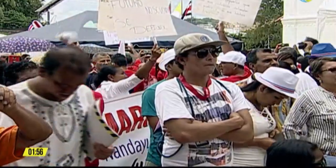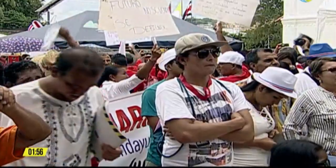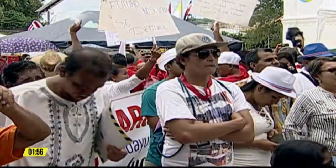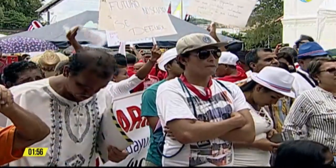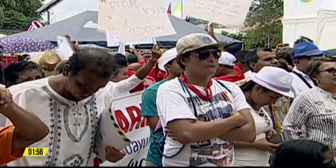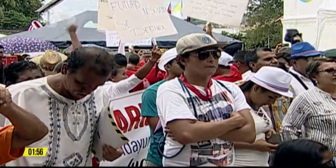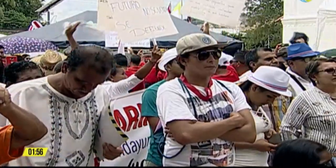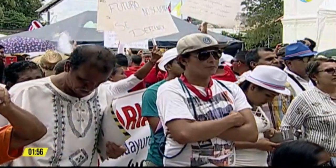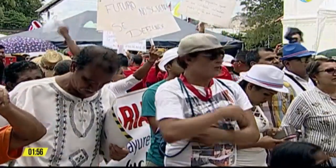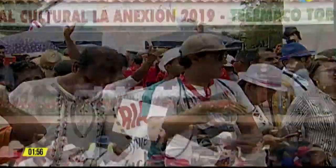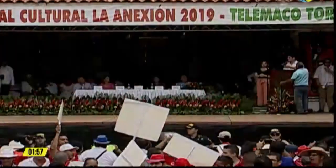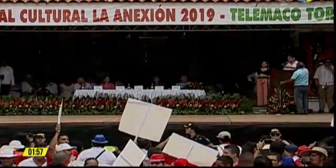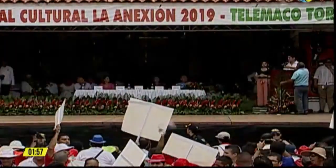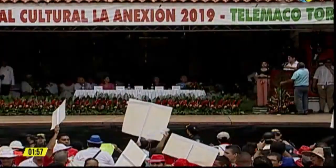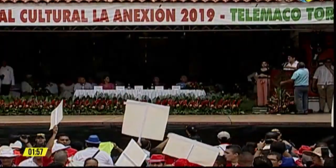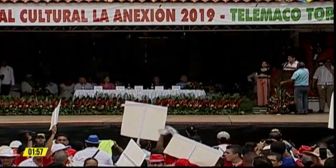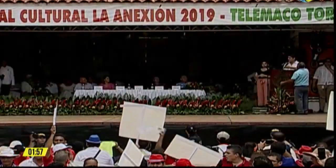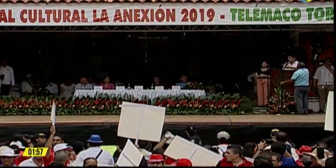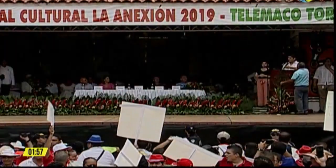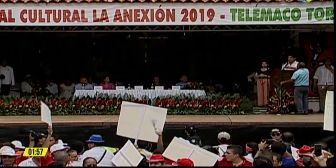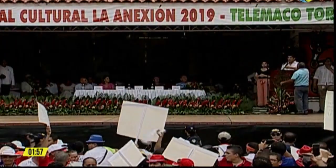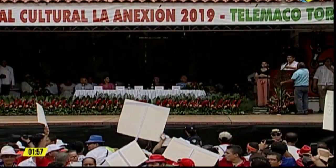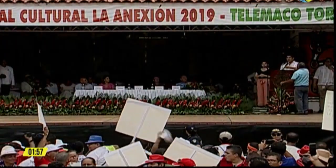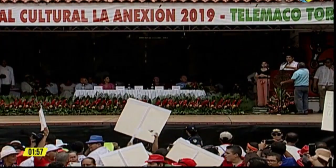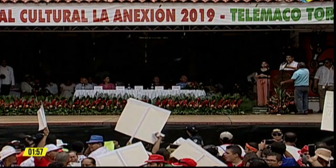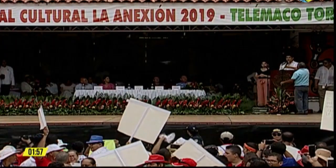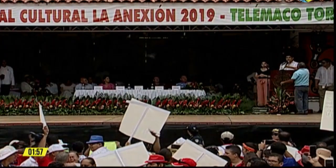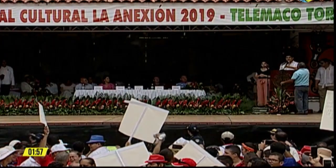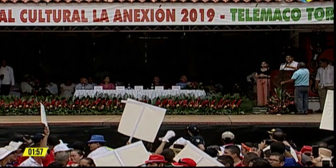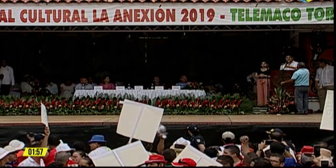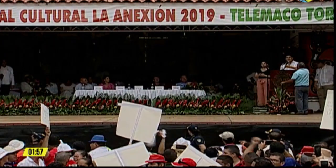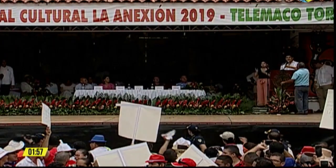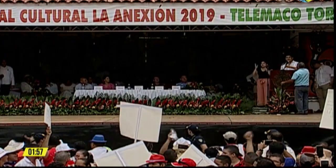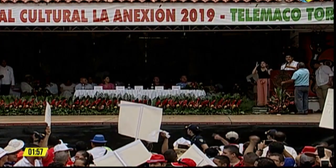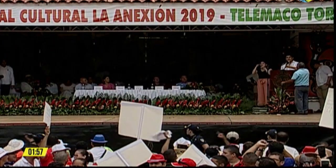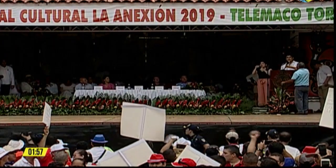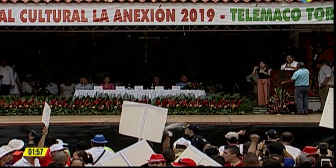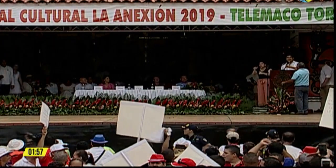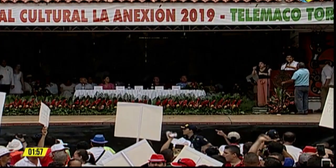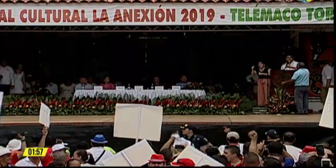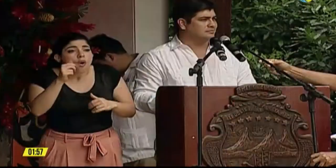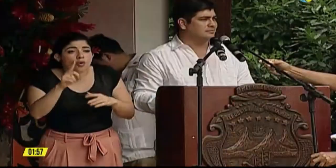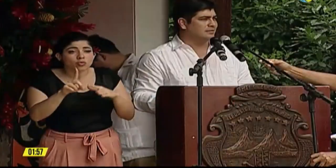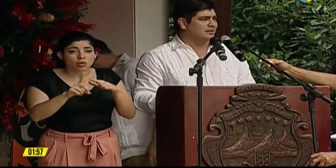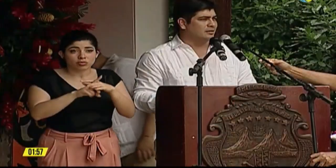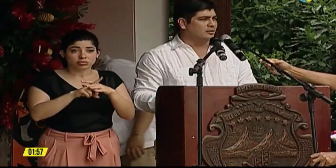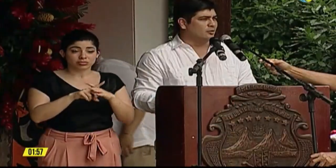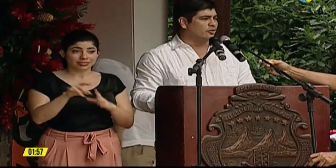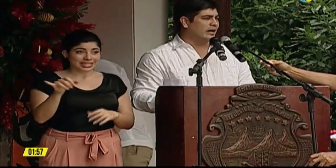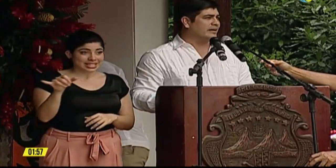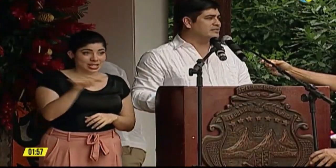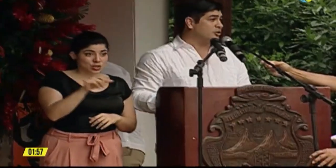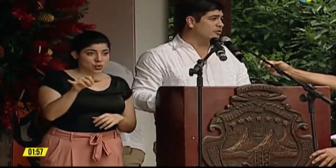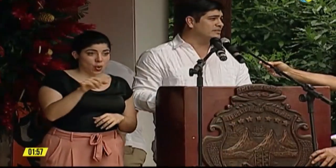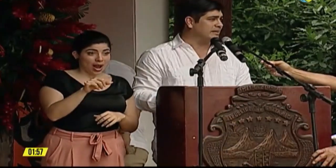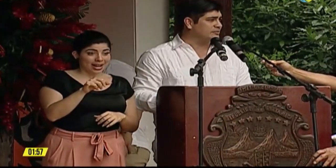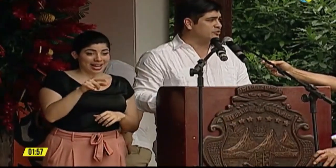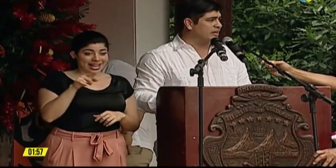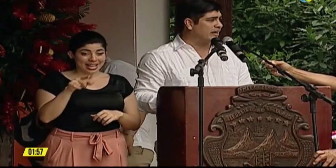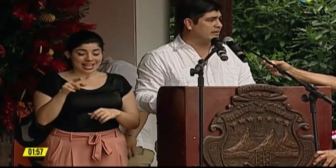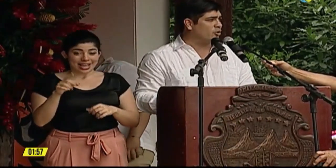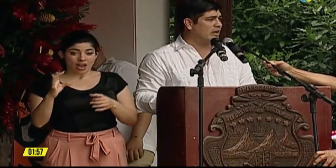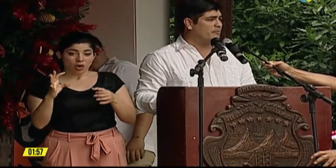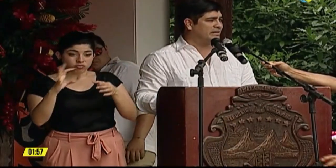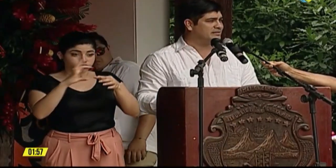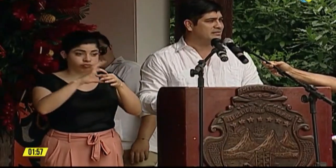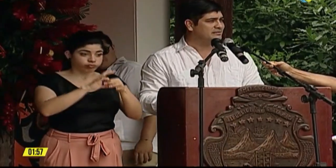otro señalamiento en el cual una anexión esté